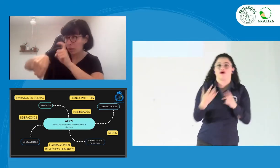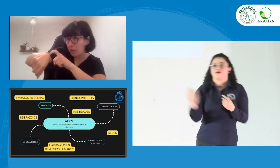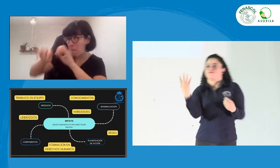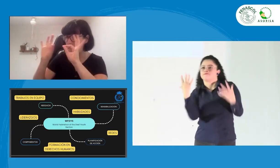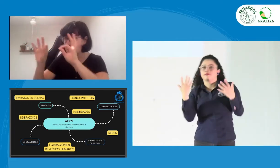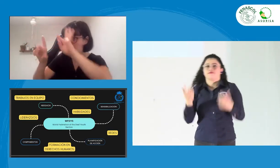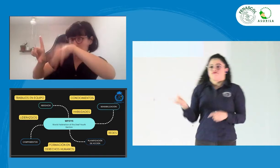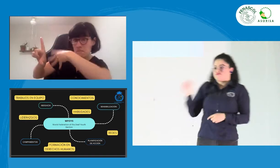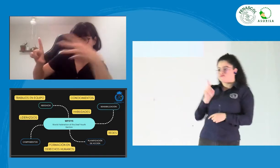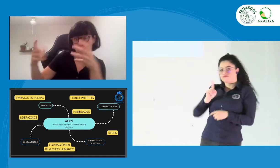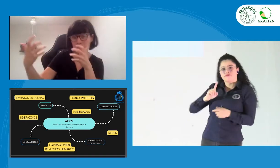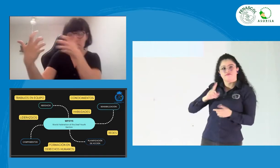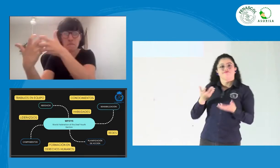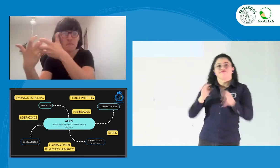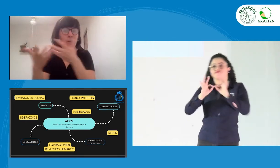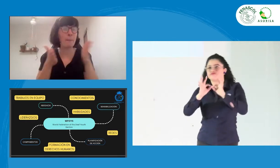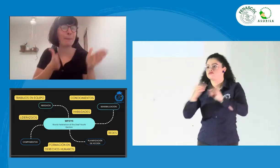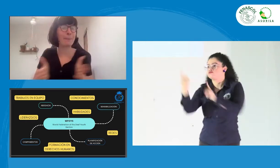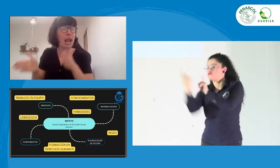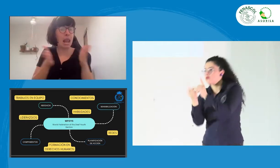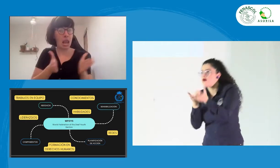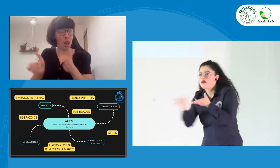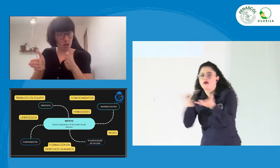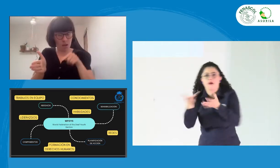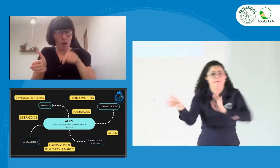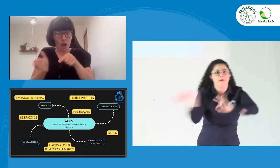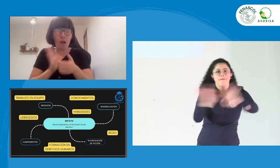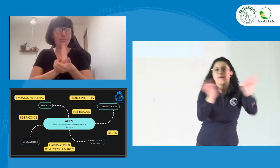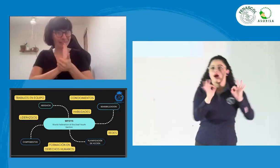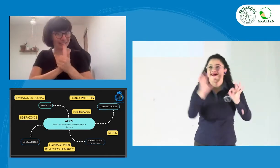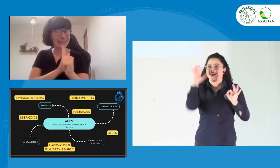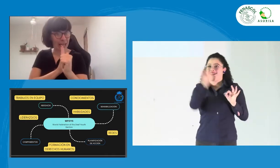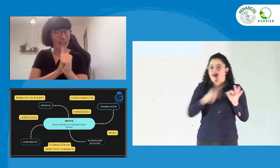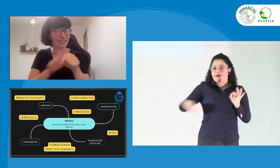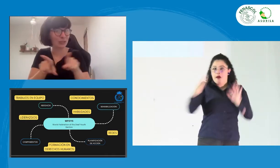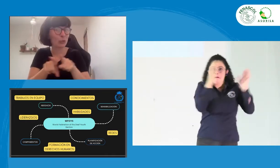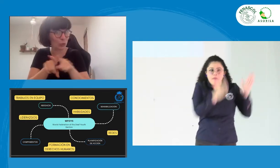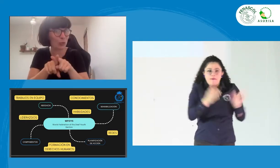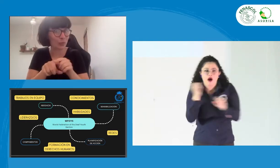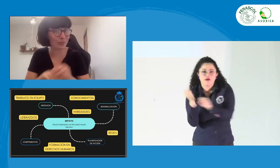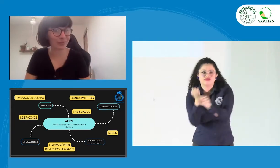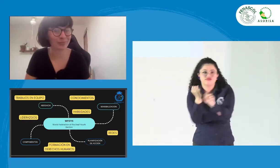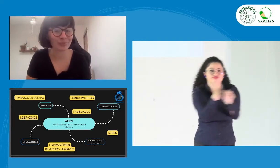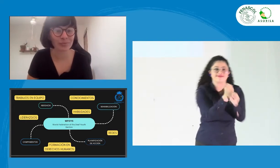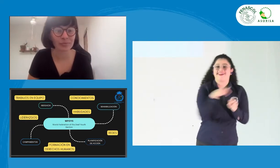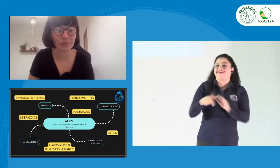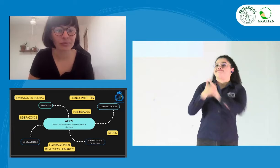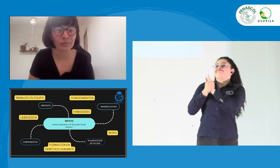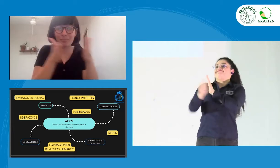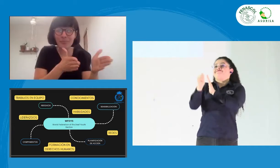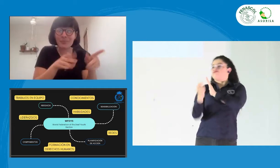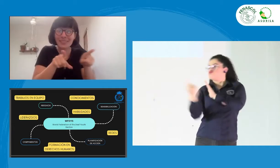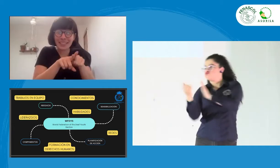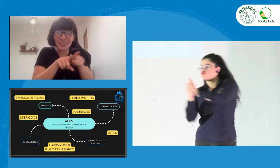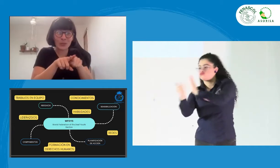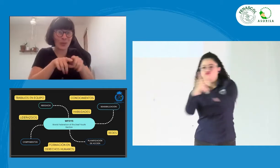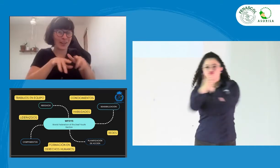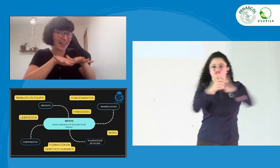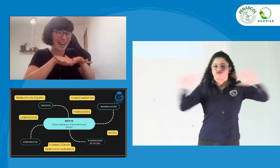las personas sordas pueden utilizar este tipo de herramientas. Sacamos los cronogramas para que nos podamos encontrar y sacar este